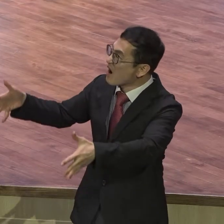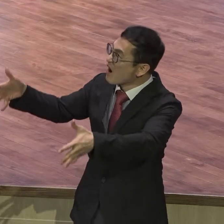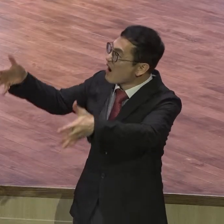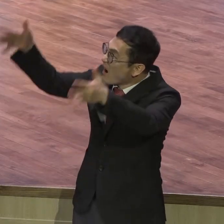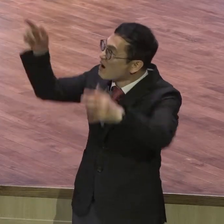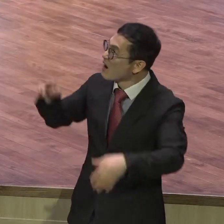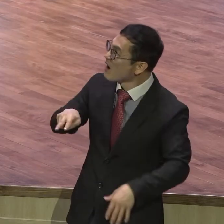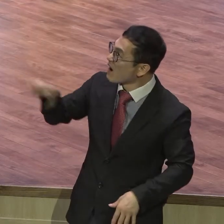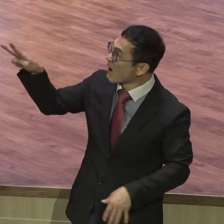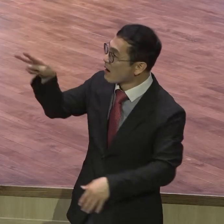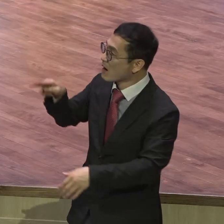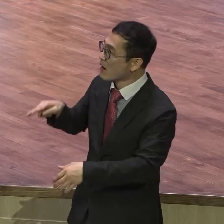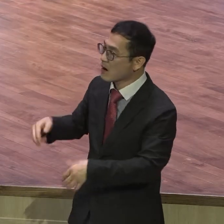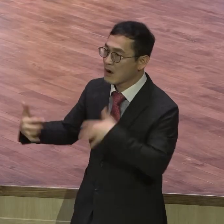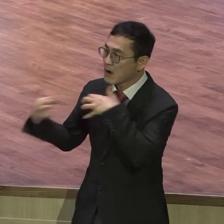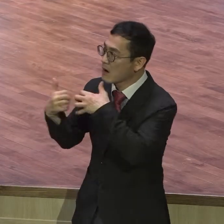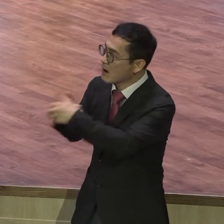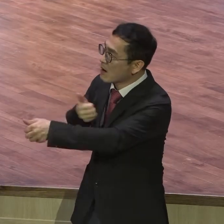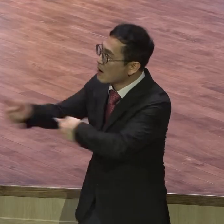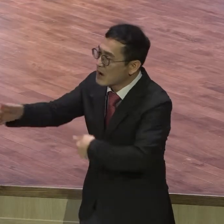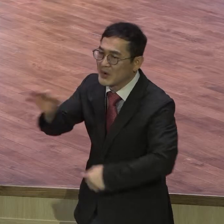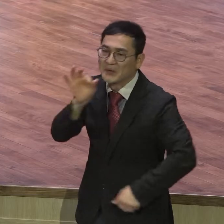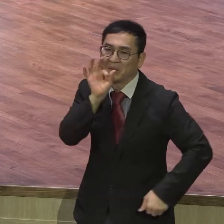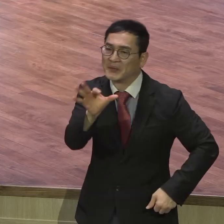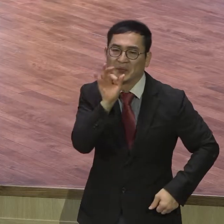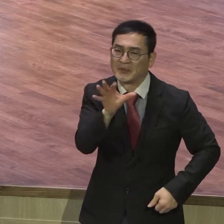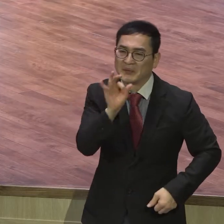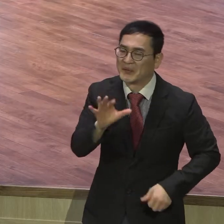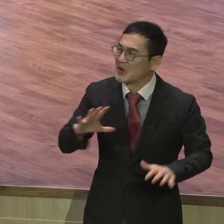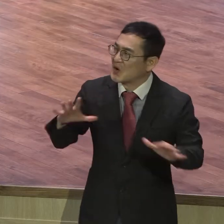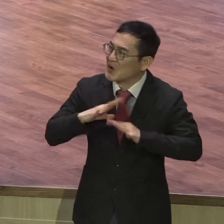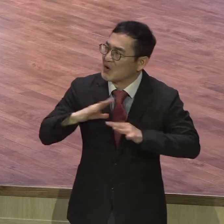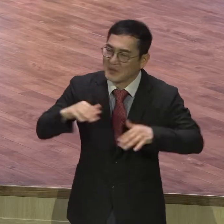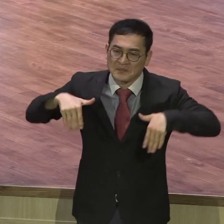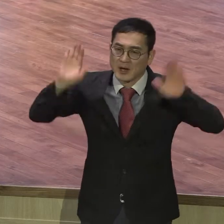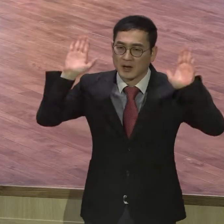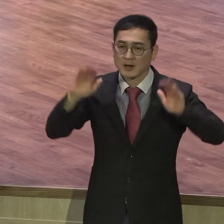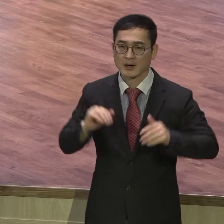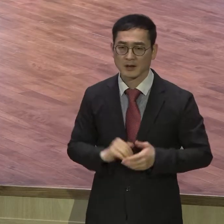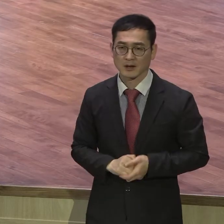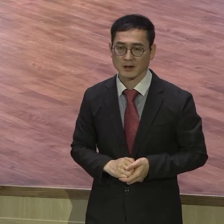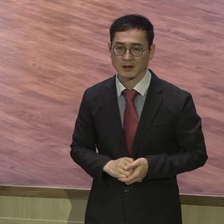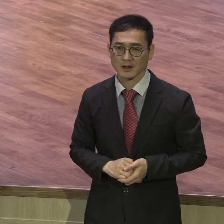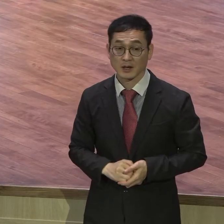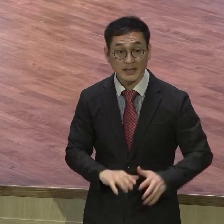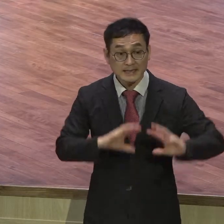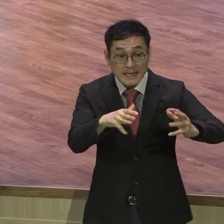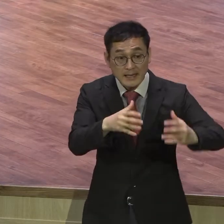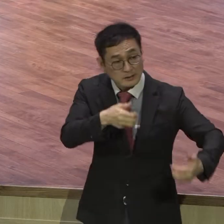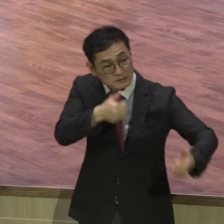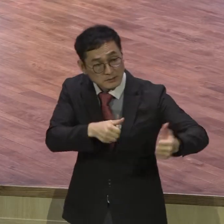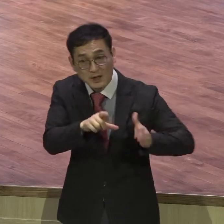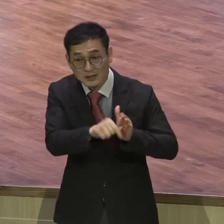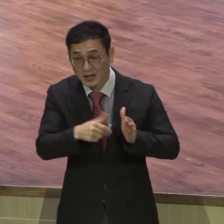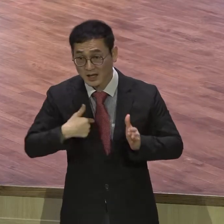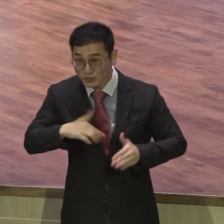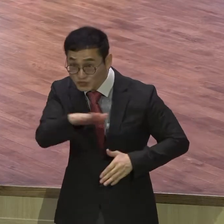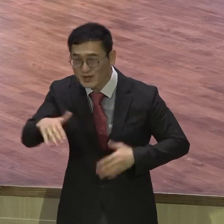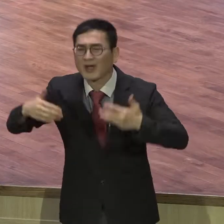고백하잖아요. 우리가 세상을 바라보면 우리는 메뚜기요. 게임이 안 돼. 상대가 너무 커.